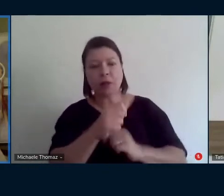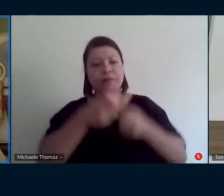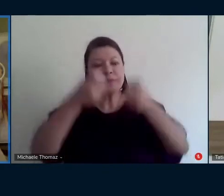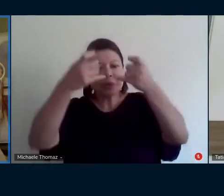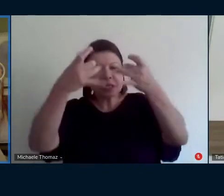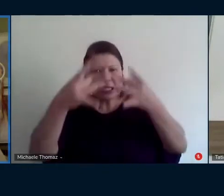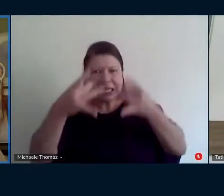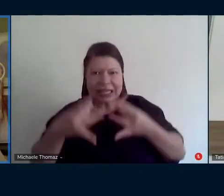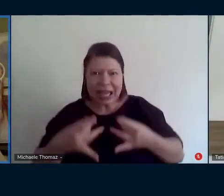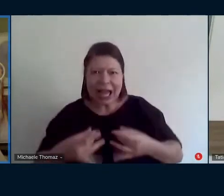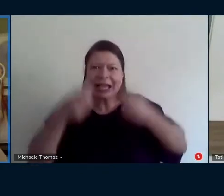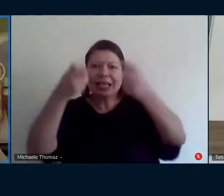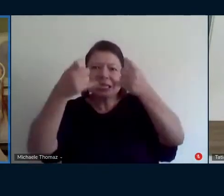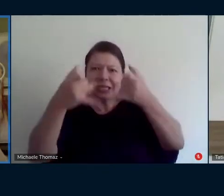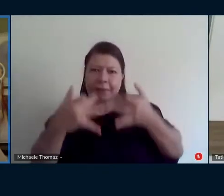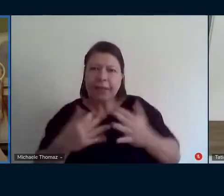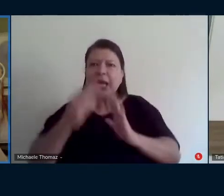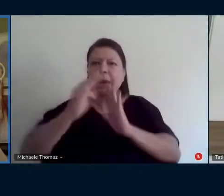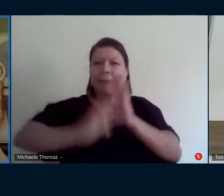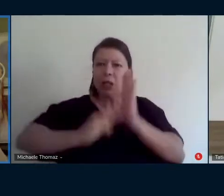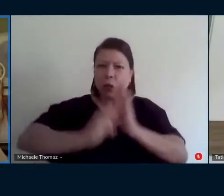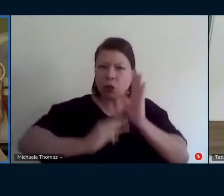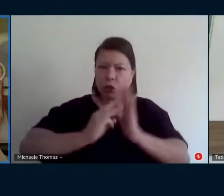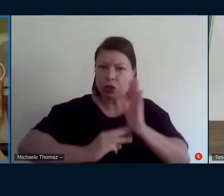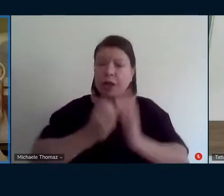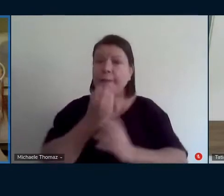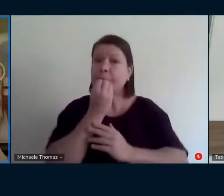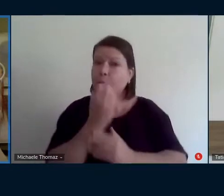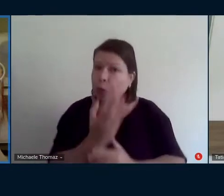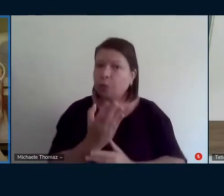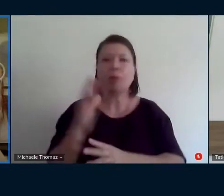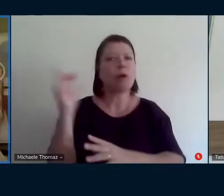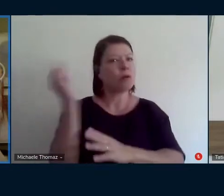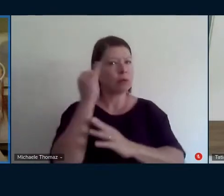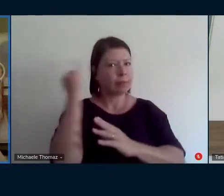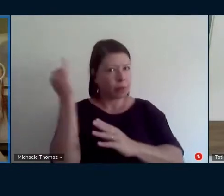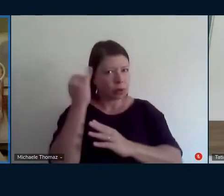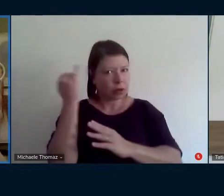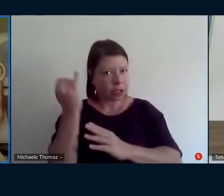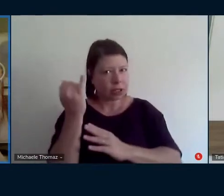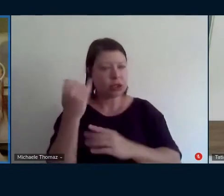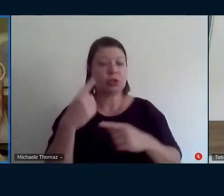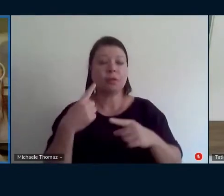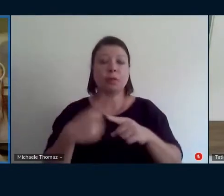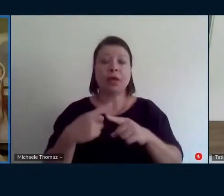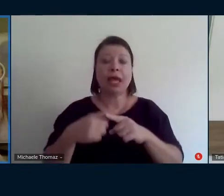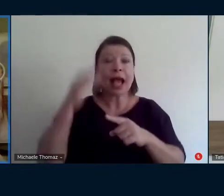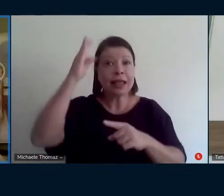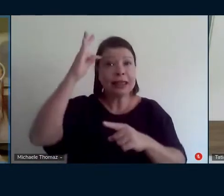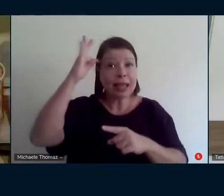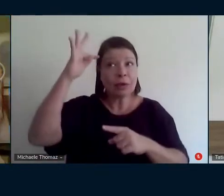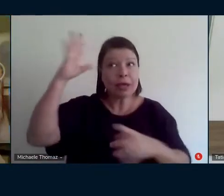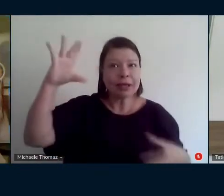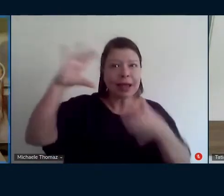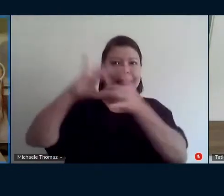então parabéns porque essa parte da teoria aqui ela está muito muito bem